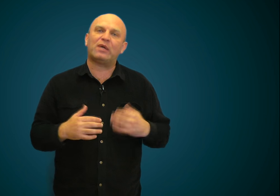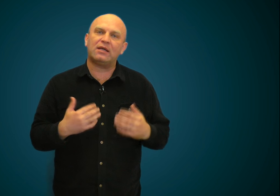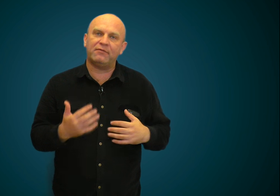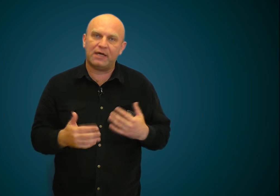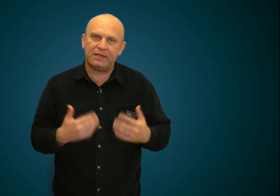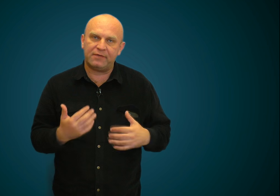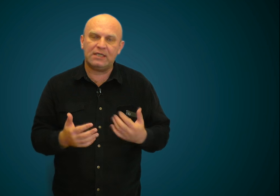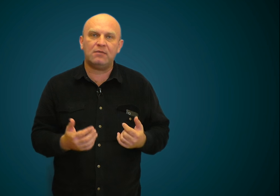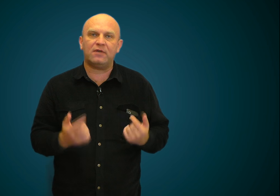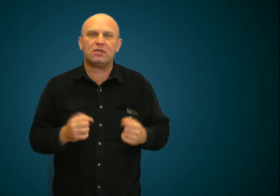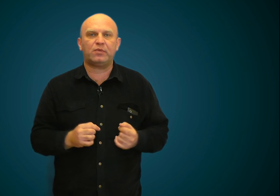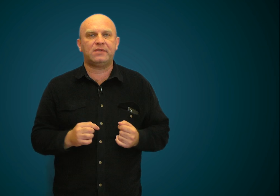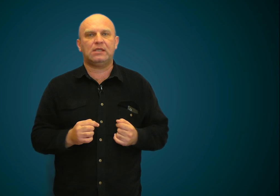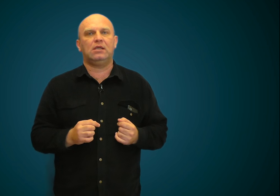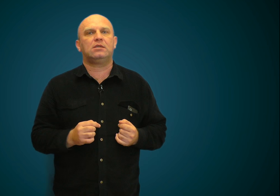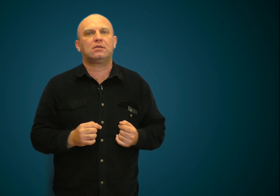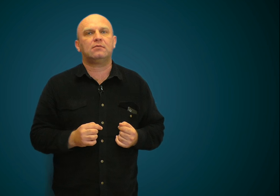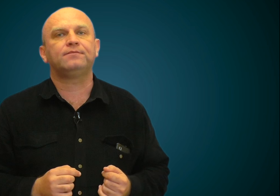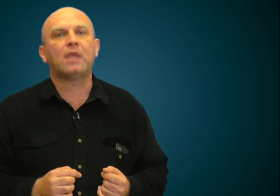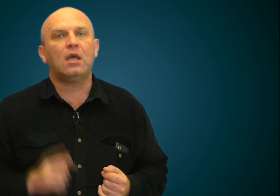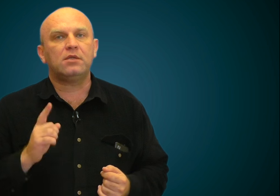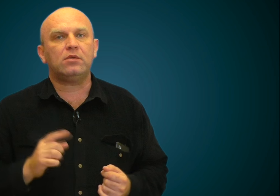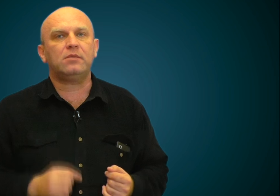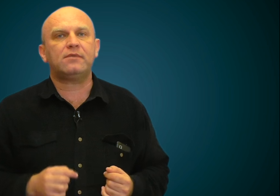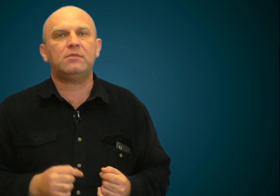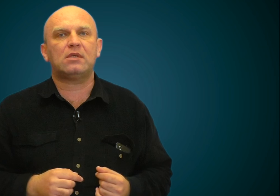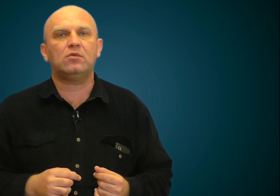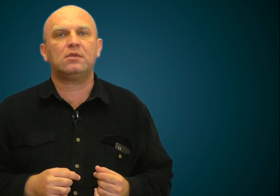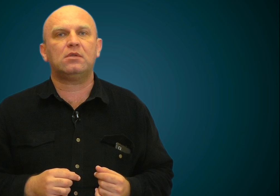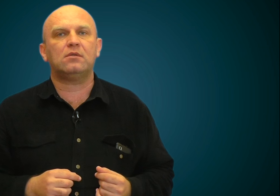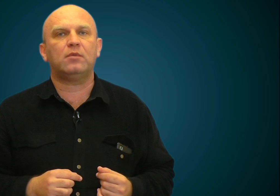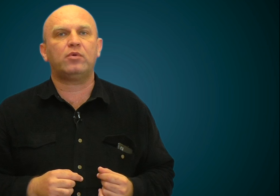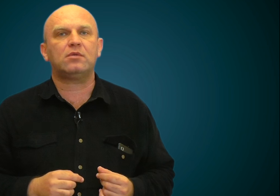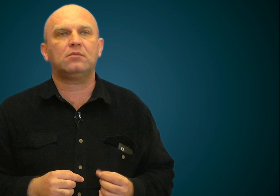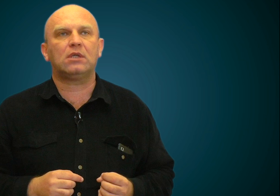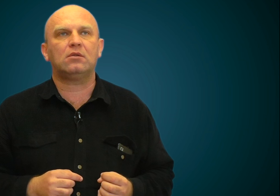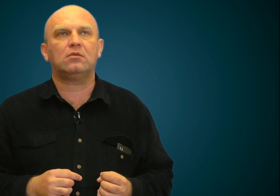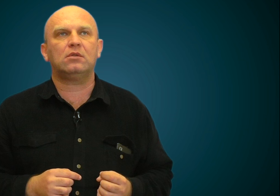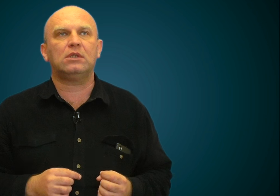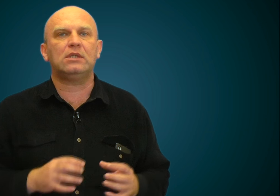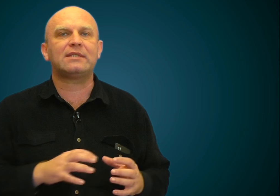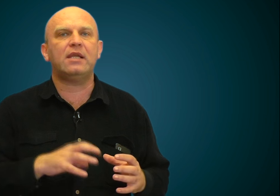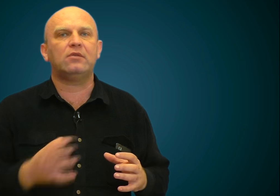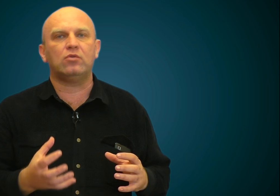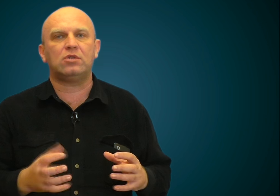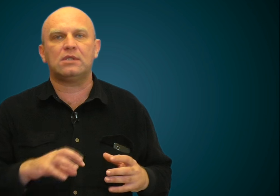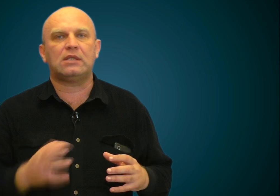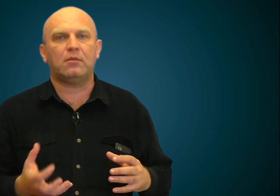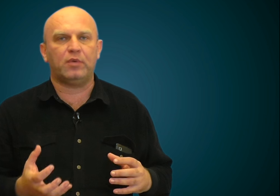проговариванием ваших профессиональных текстов. Сегодня мы с вами займемся вопросом, который следующий за темпом